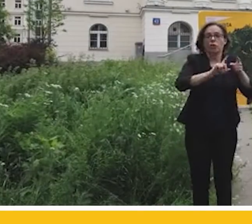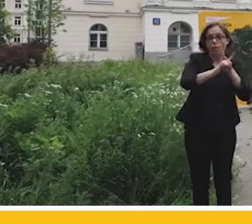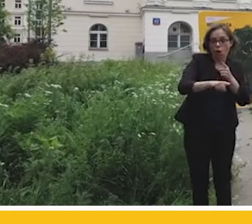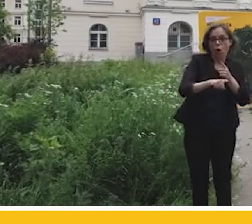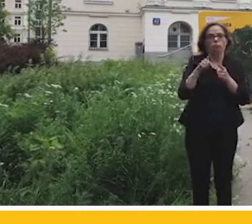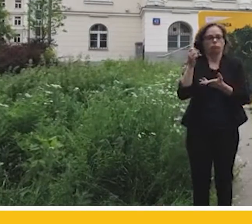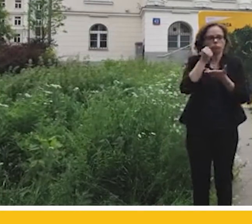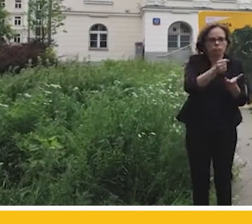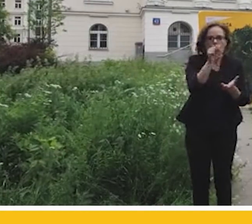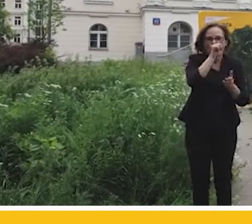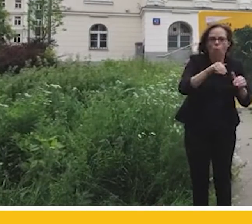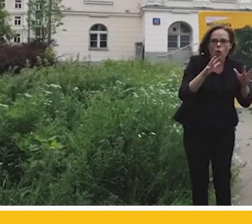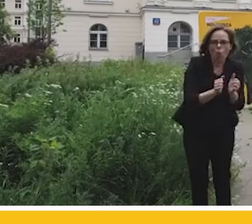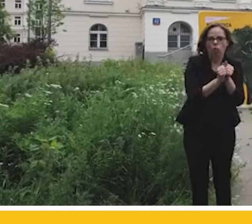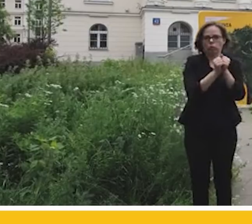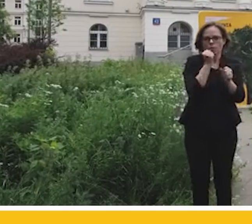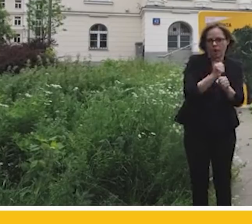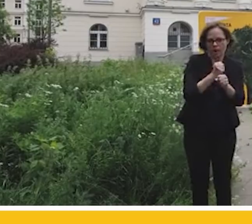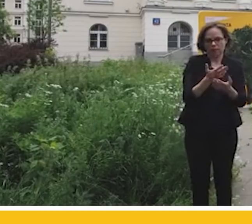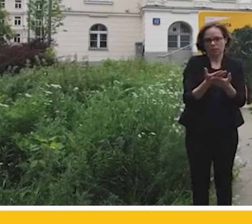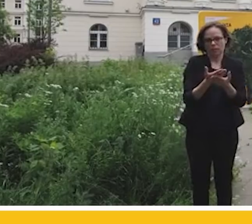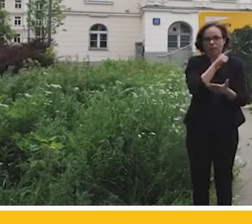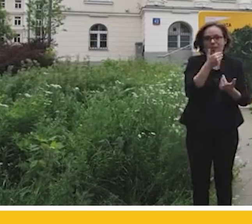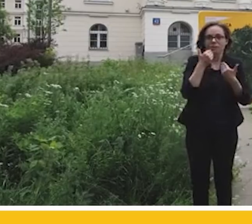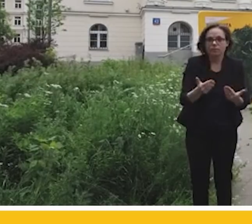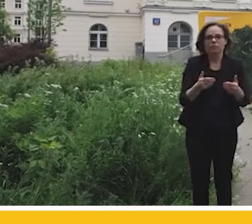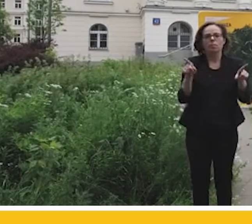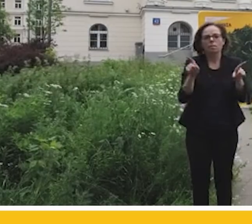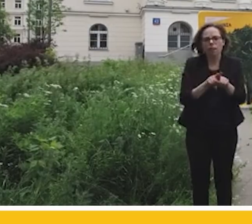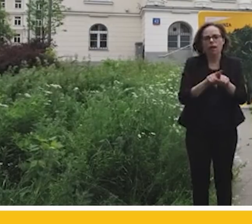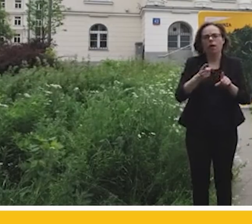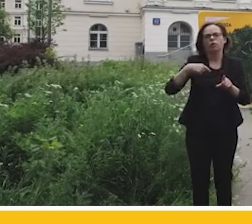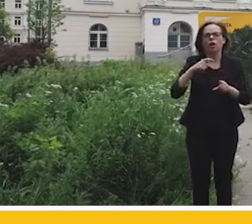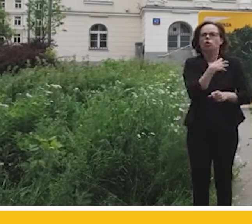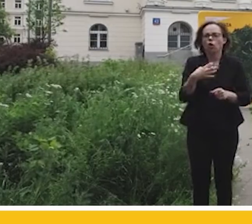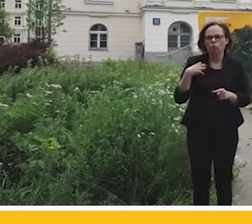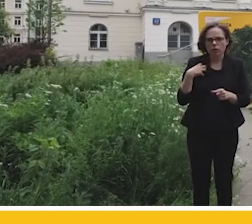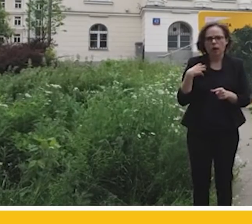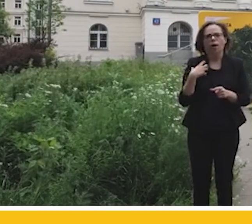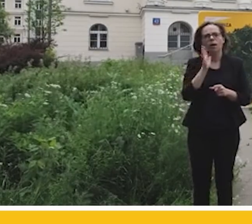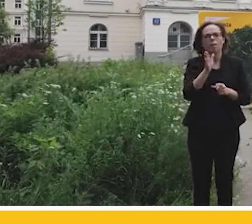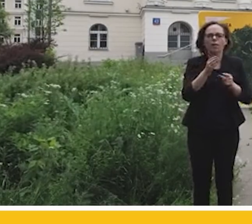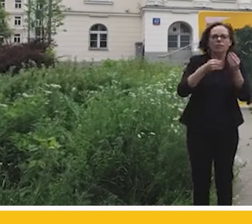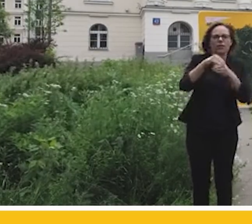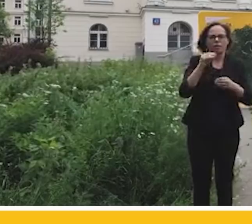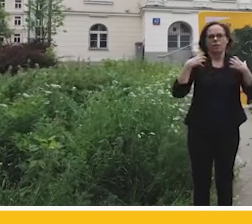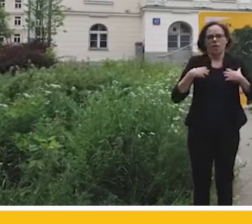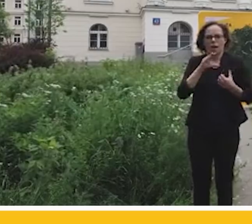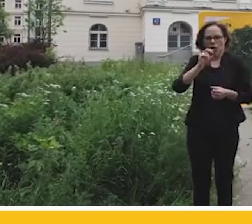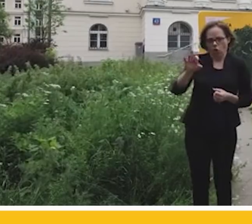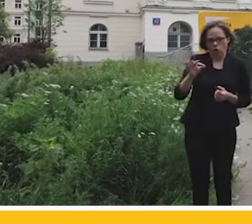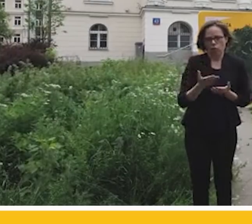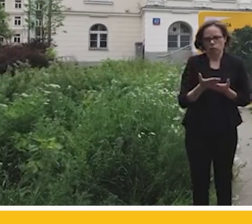Które, pozwalając ludziom znaleźć pracę po kryzysie, pomogą też od razu ustawić naszą gospodarkę na zielonych torach, które